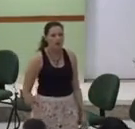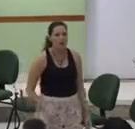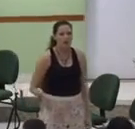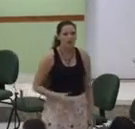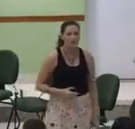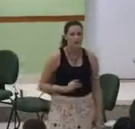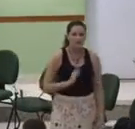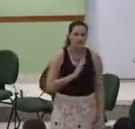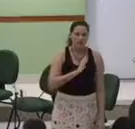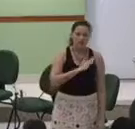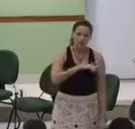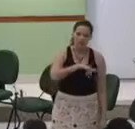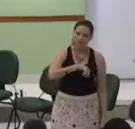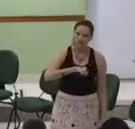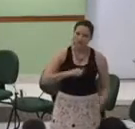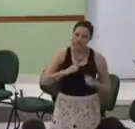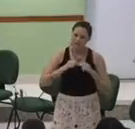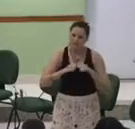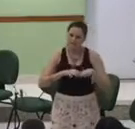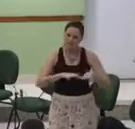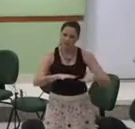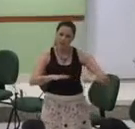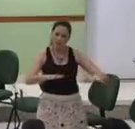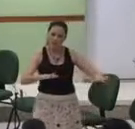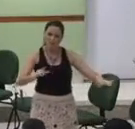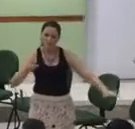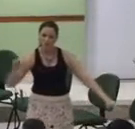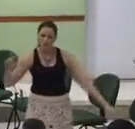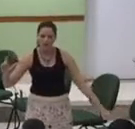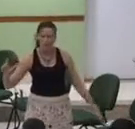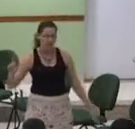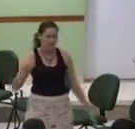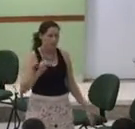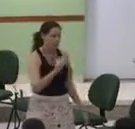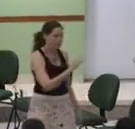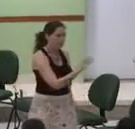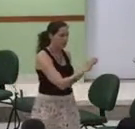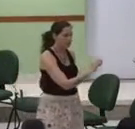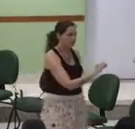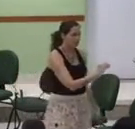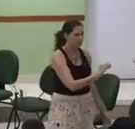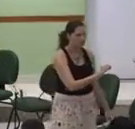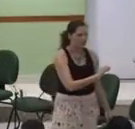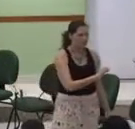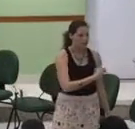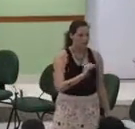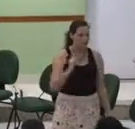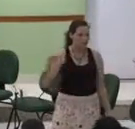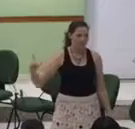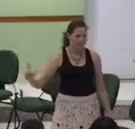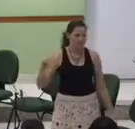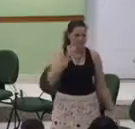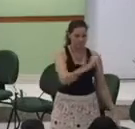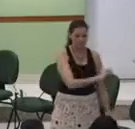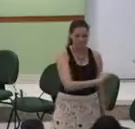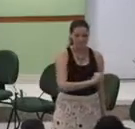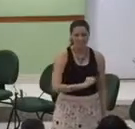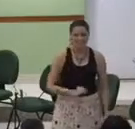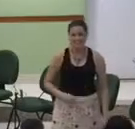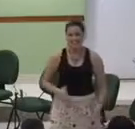O amor que vai de leste ao oeste E nunca mais vai